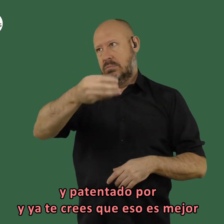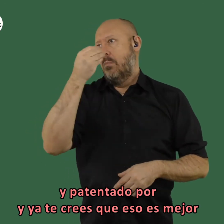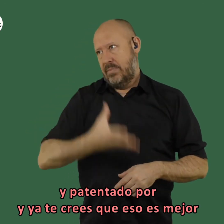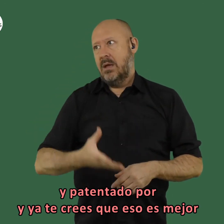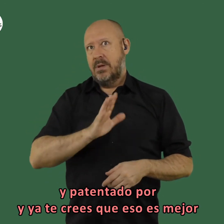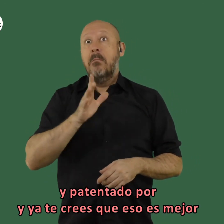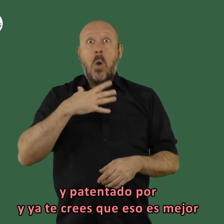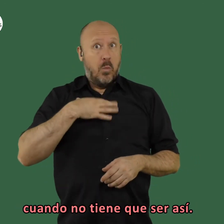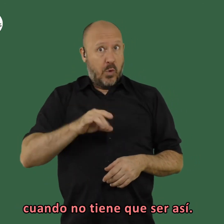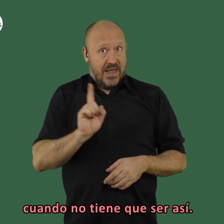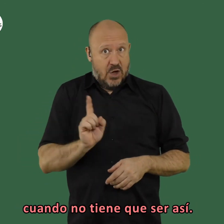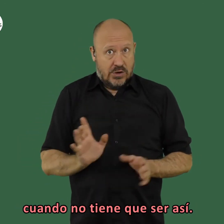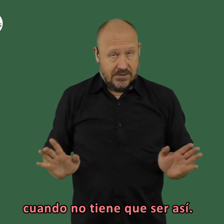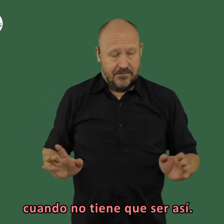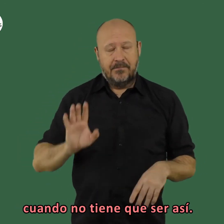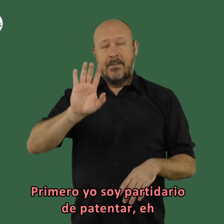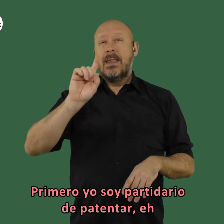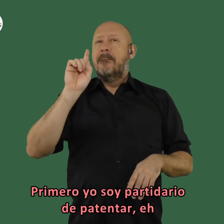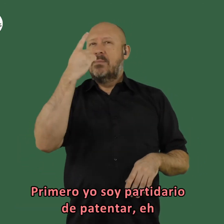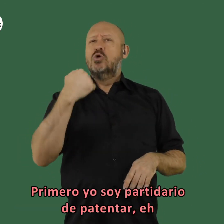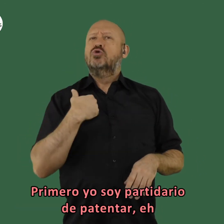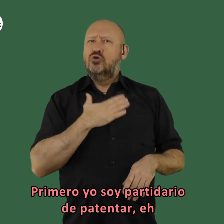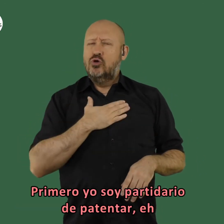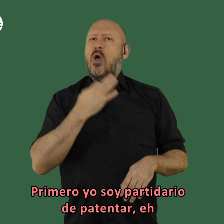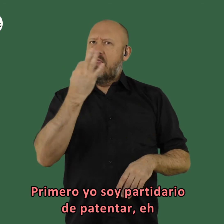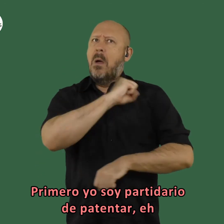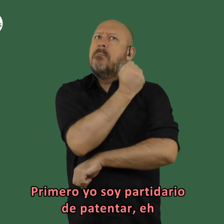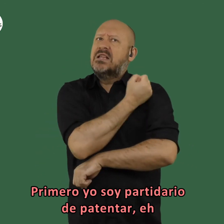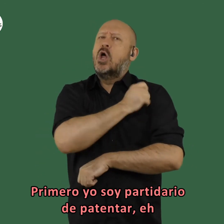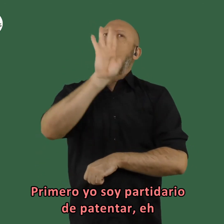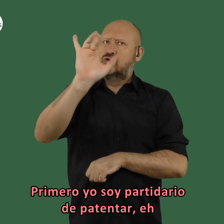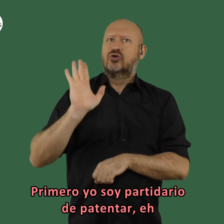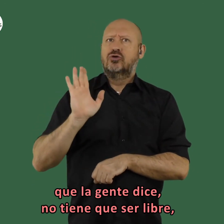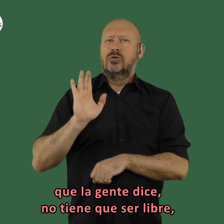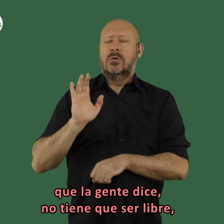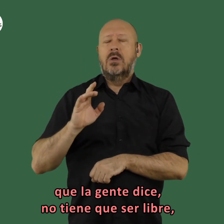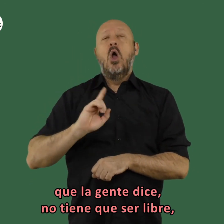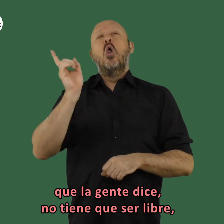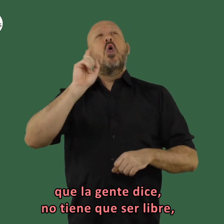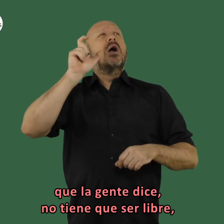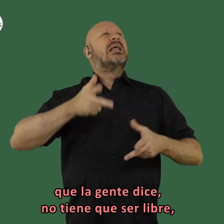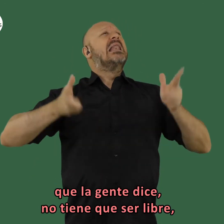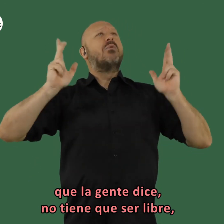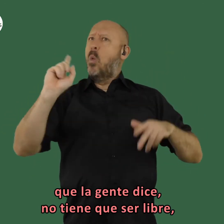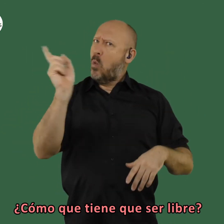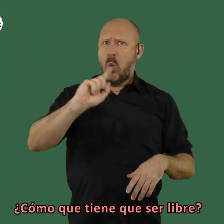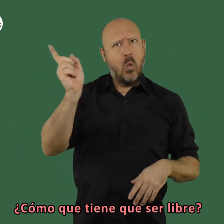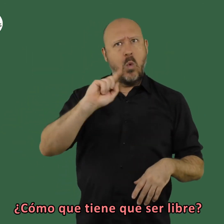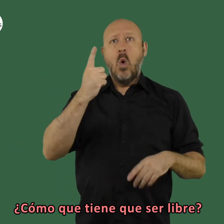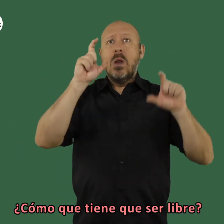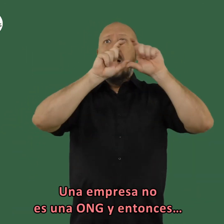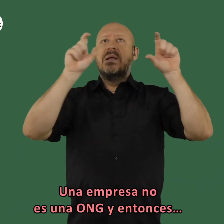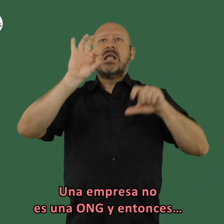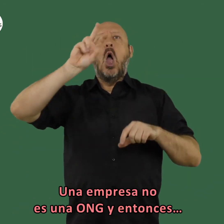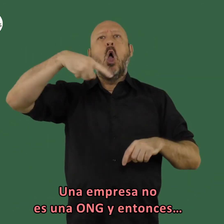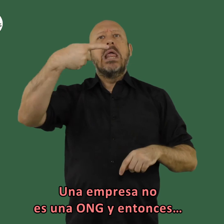ya te crees que eso es mejor cuando no tiene que ser así primero yo soy partidario de patentar que la gente no tiene que ser libre como que tiene